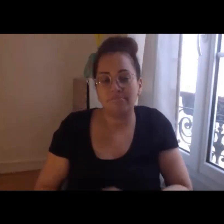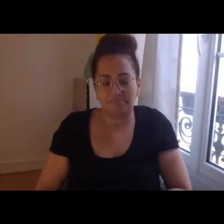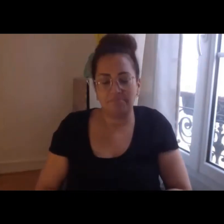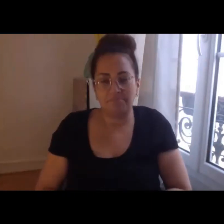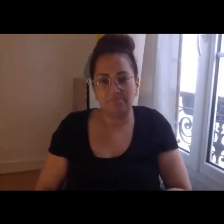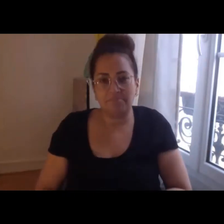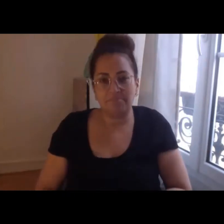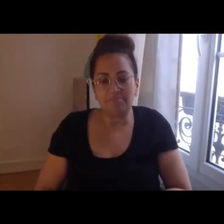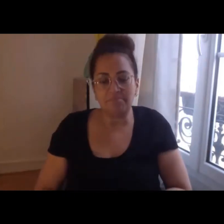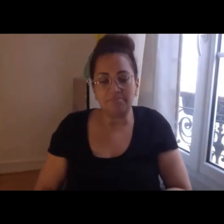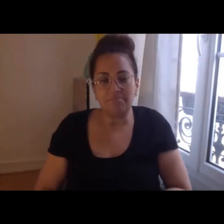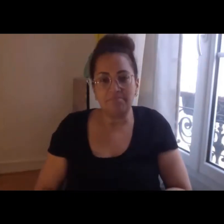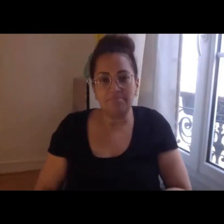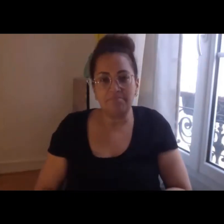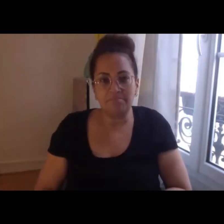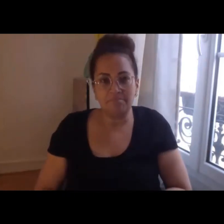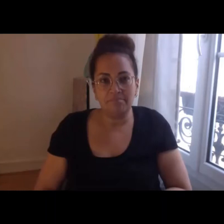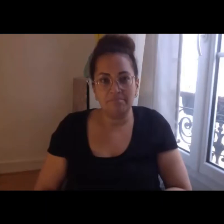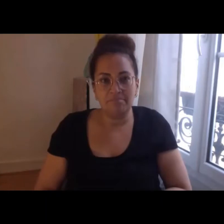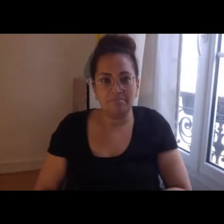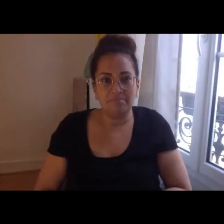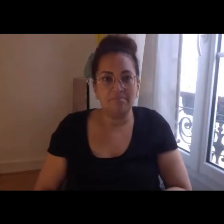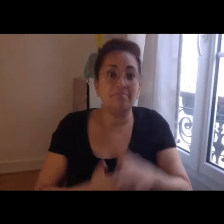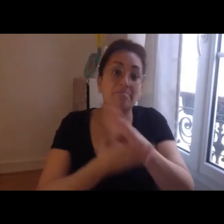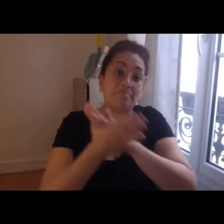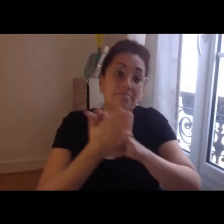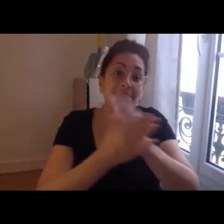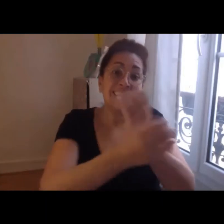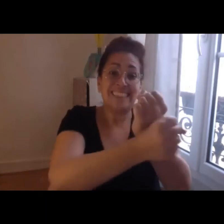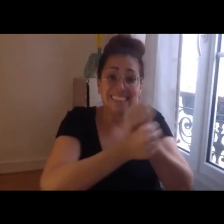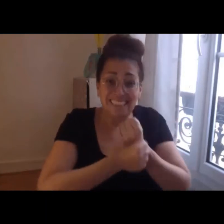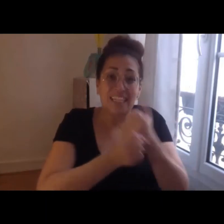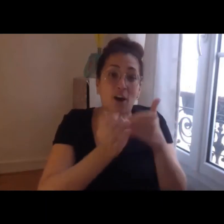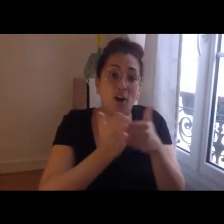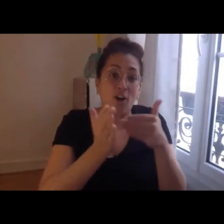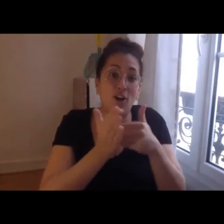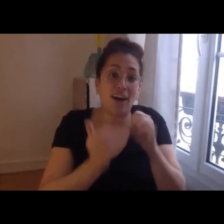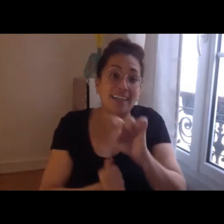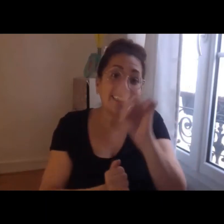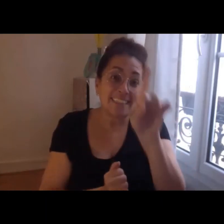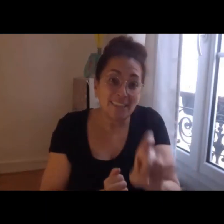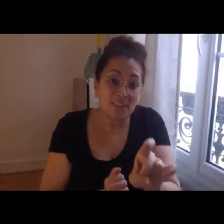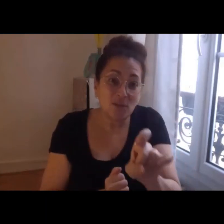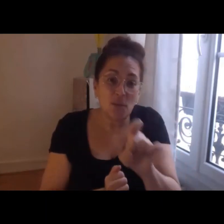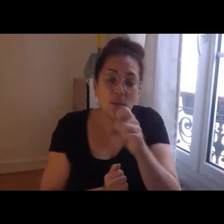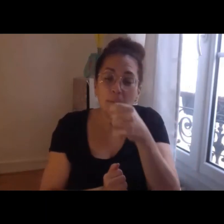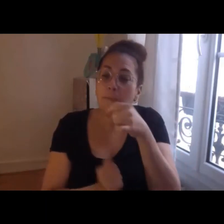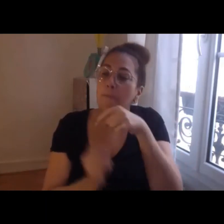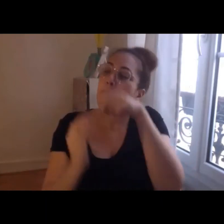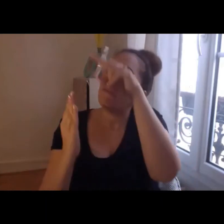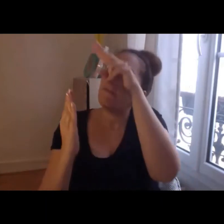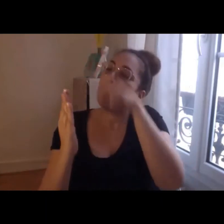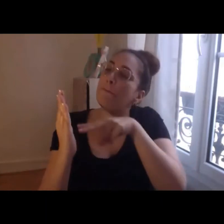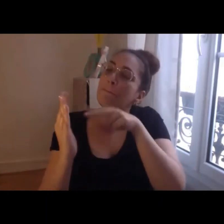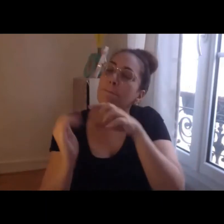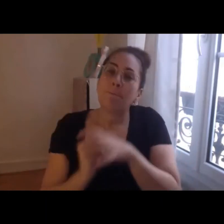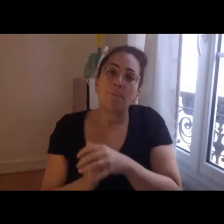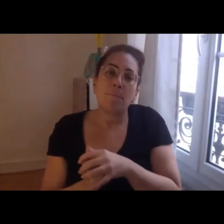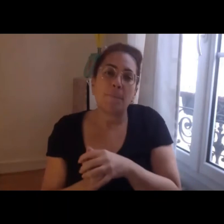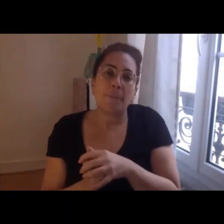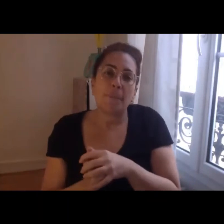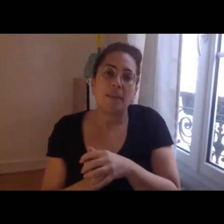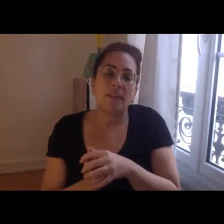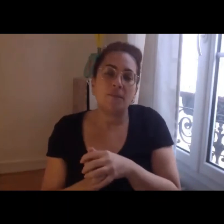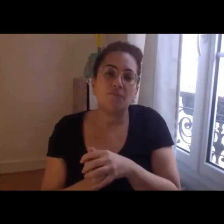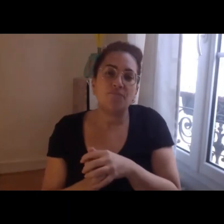Philippe je vais vous garder également parce qu'on a une deuxième question qui interroge sur le fait de savoir qui